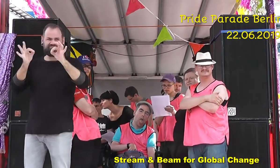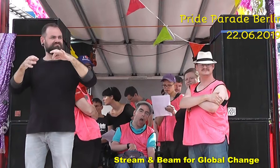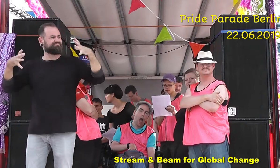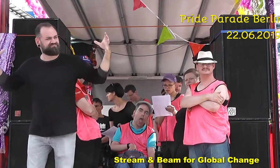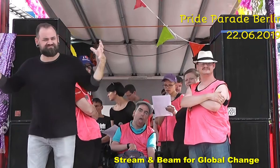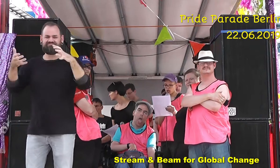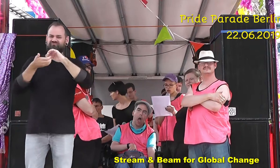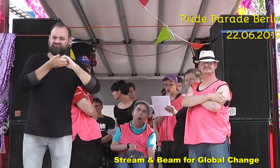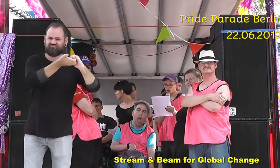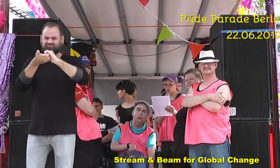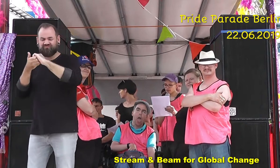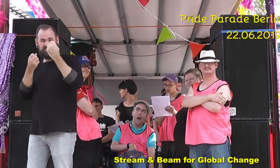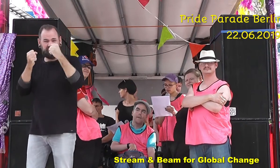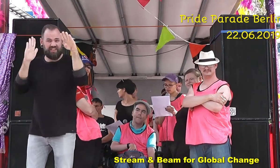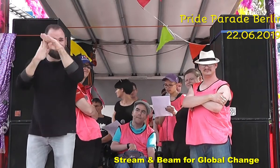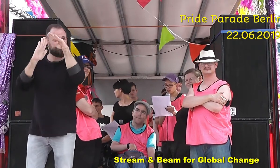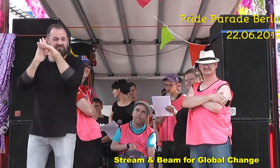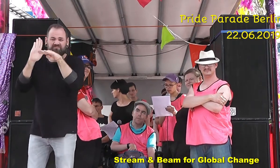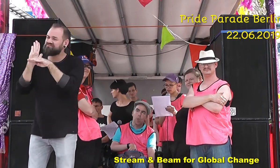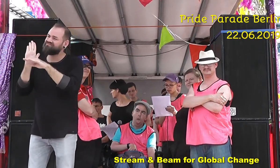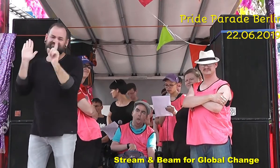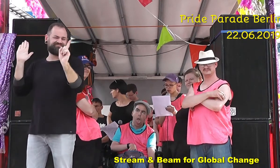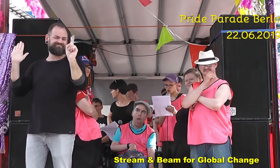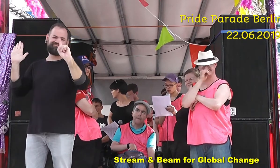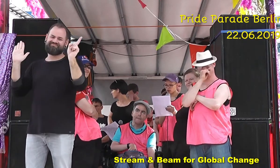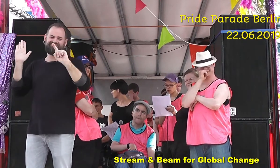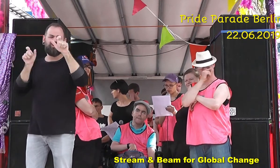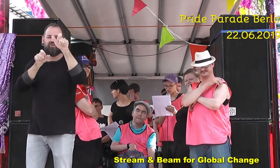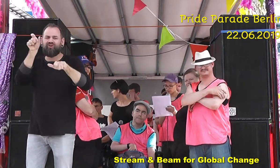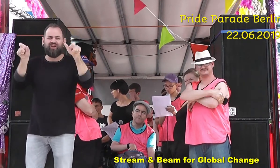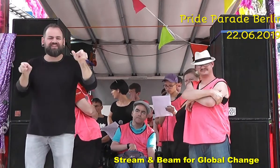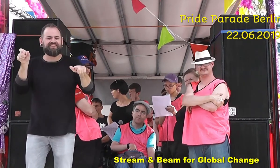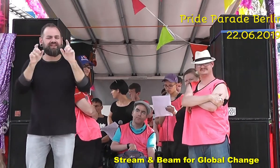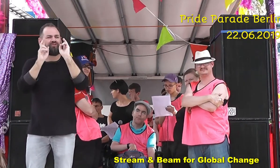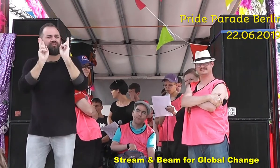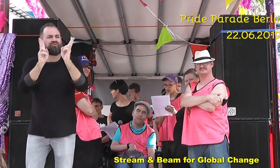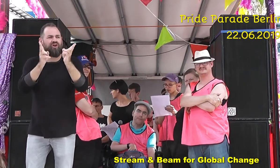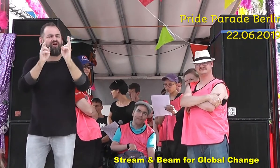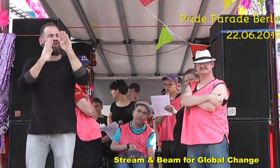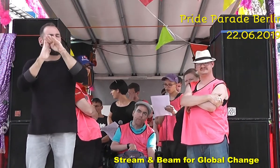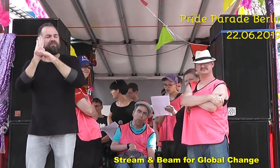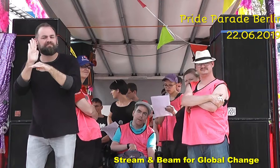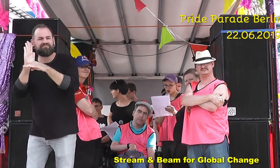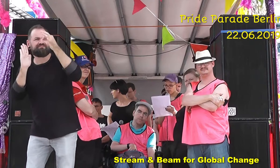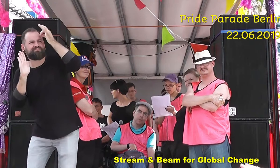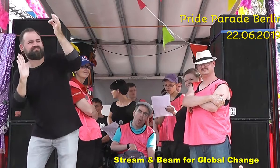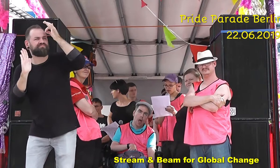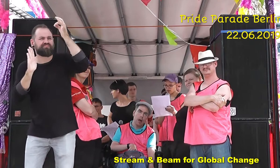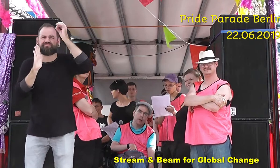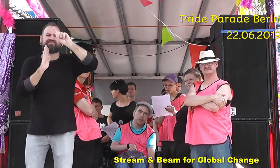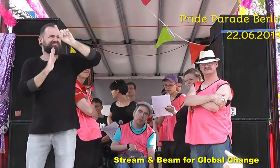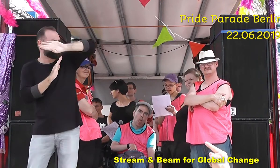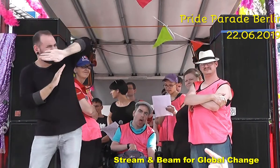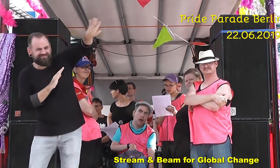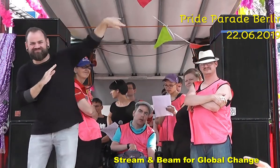fest. Normen werden von Menschen gemacht, die bestimmen können. Wir können die Normen